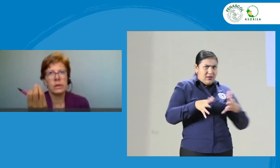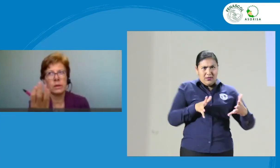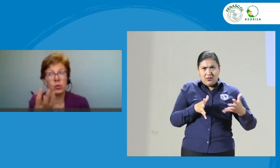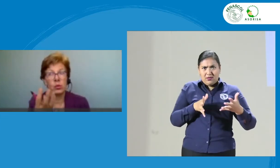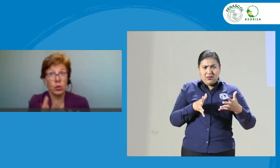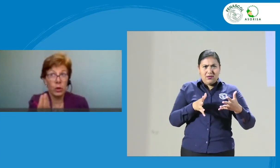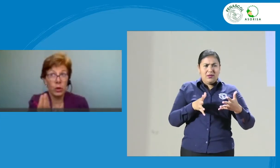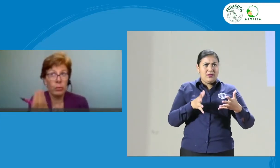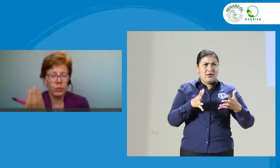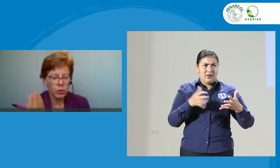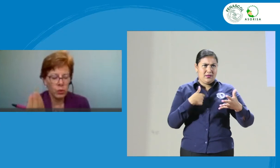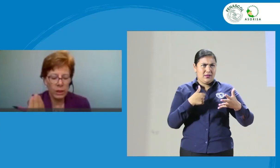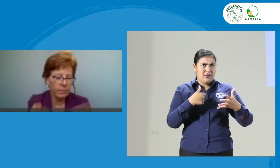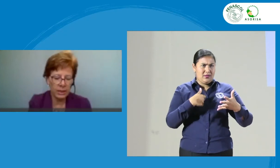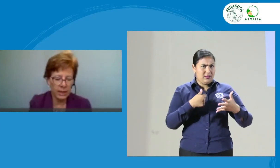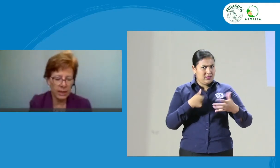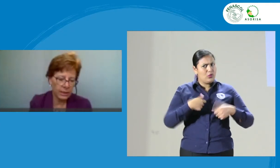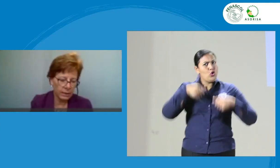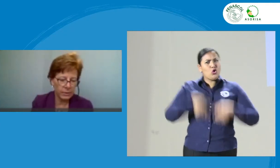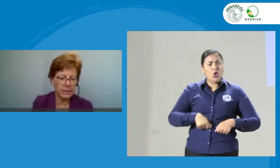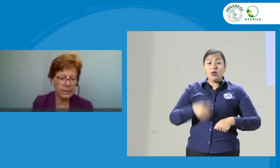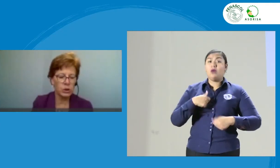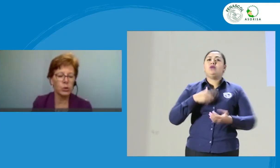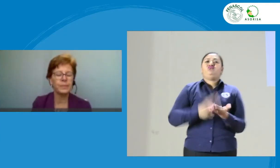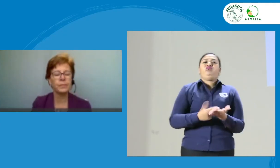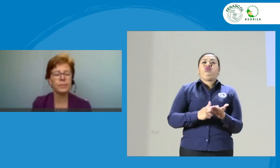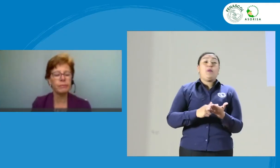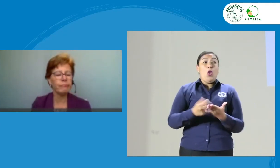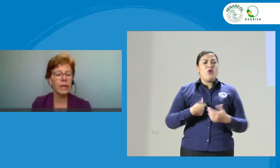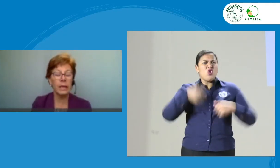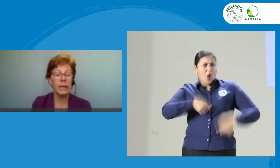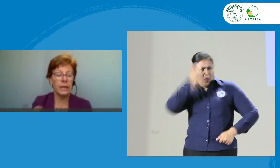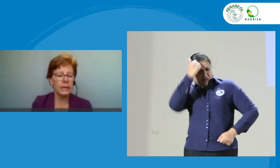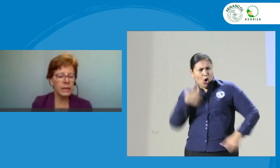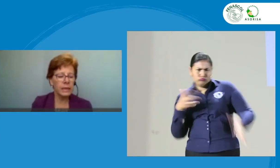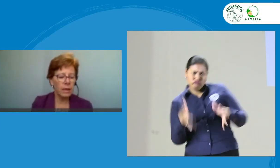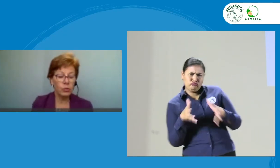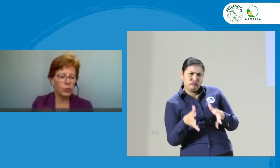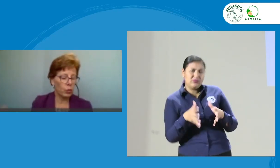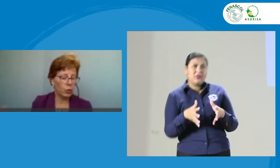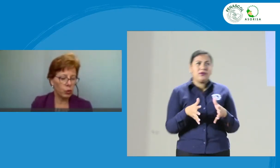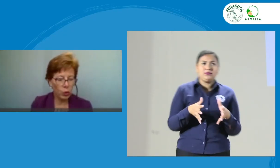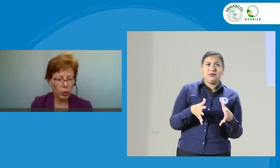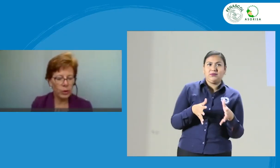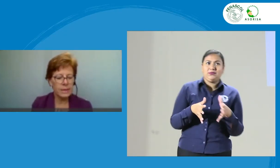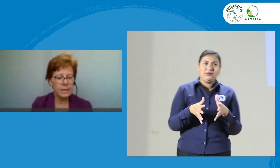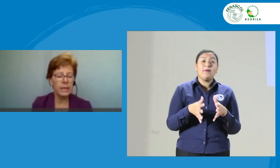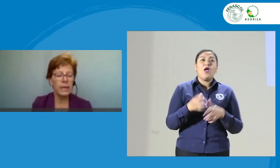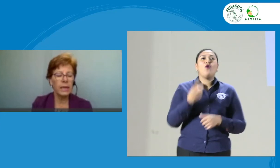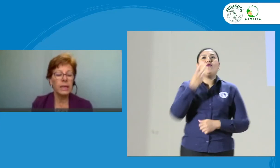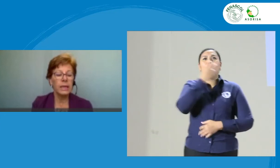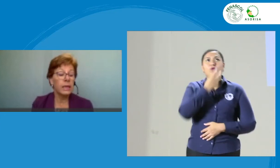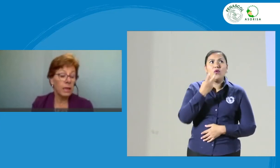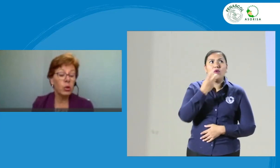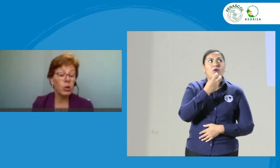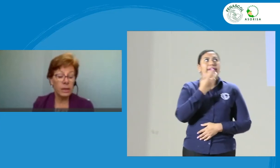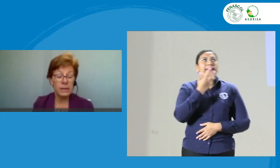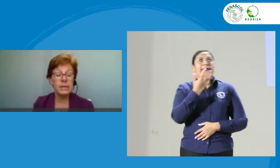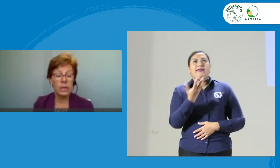rol de profesor en la mitad de la interpretación. Teníamos una audióloga así y teníamos